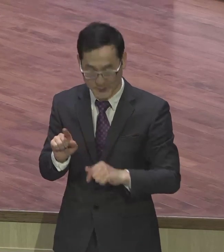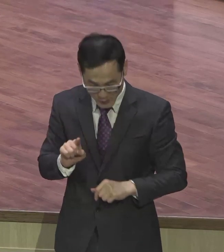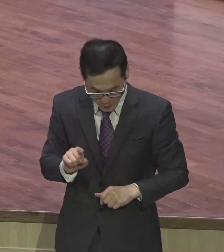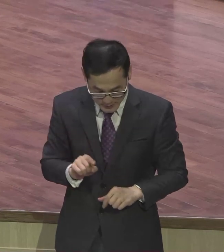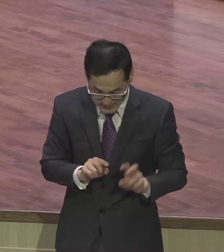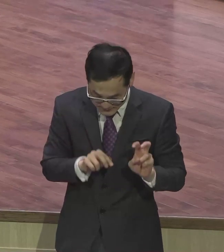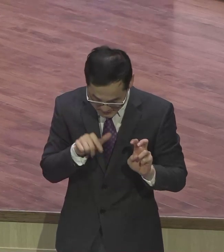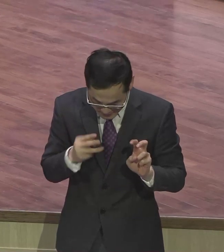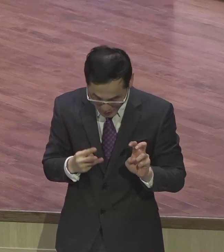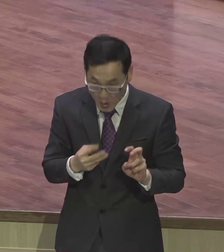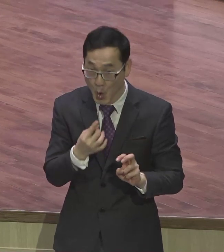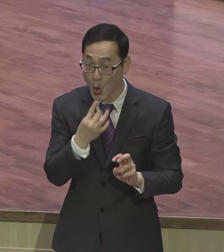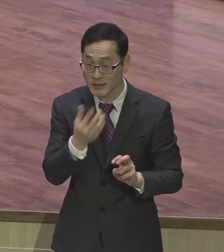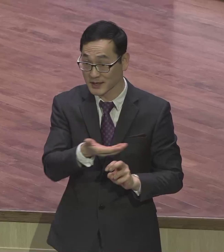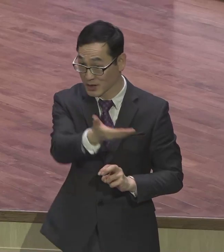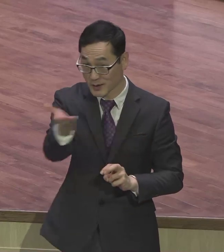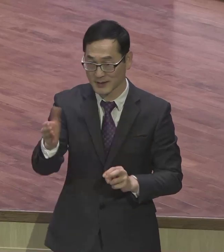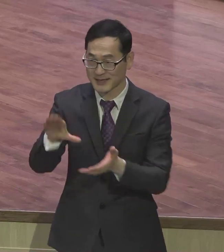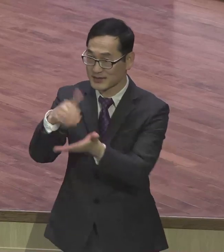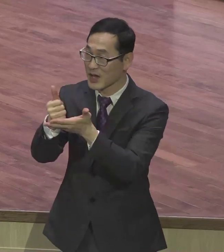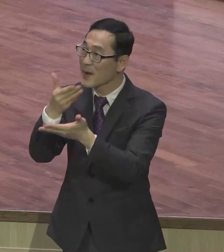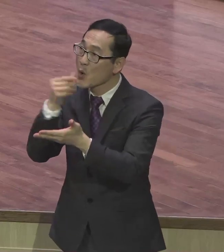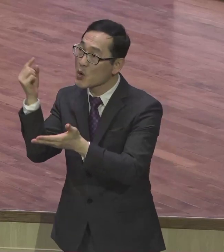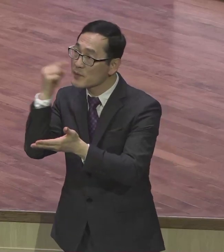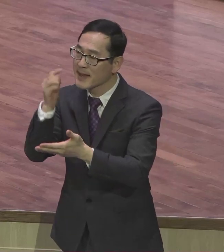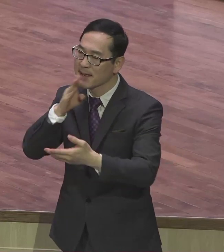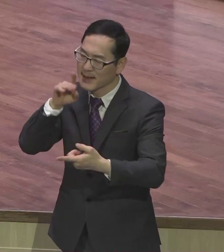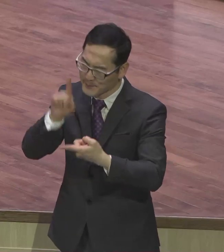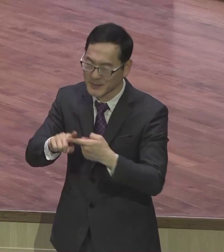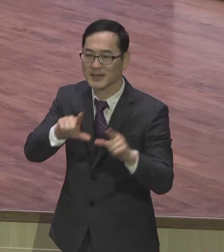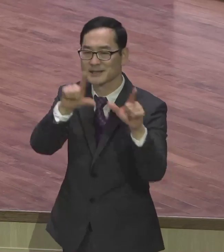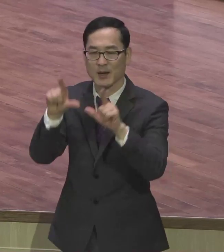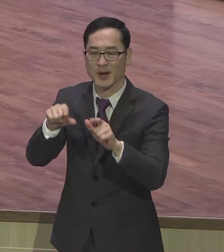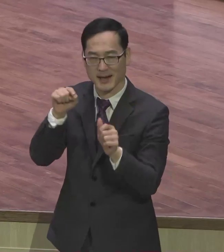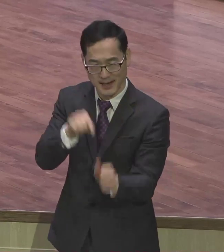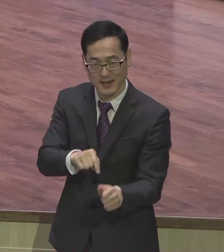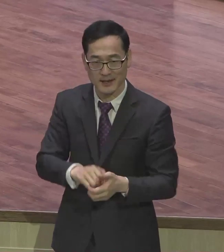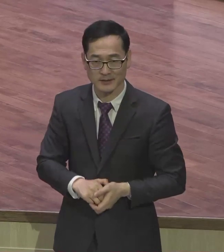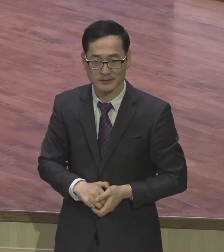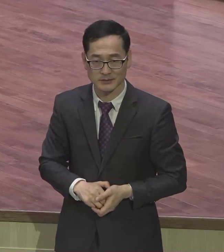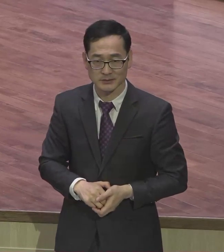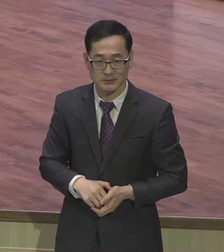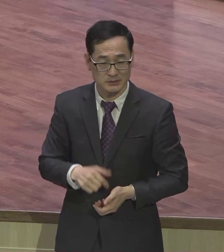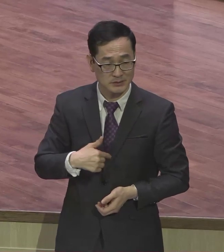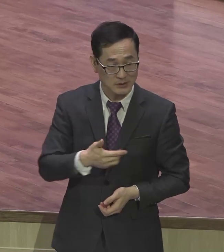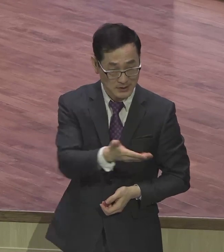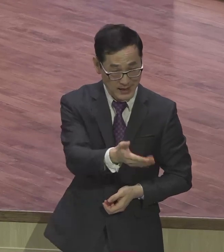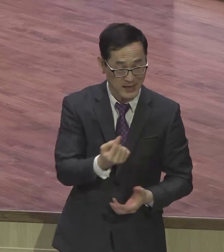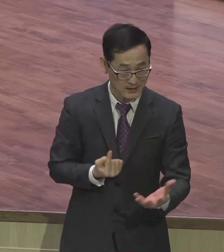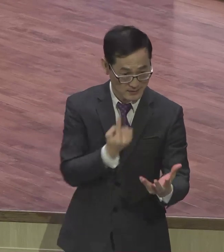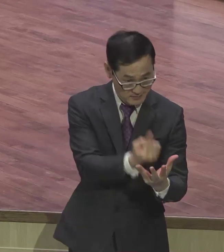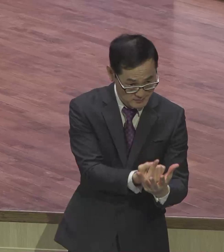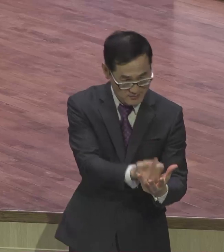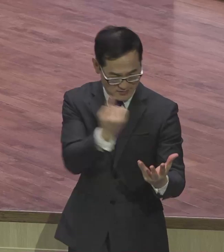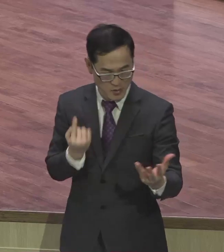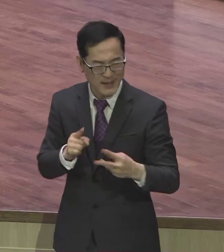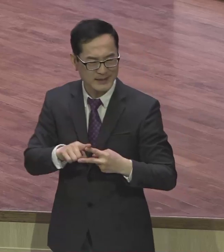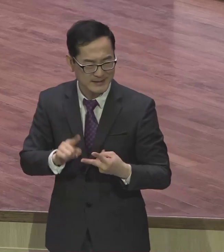크리스도의 복음에 합당하게 생활해라 이는 내가 너희에게 가보나 떠나 있으나 너희가 한 마음으로